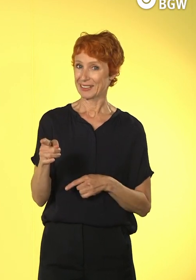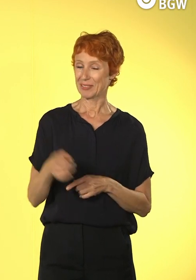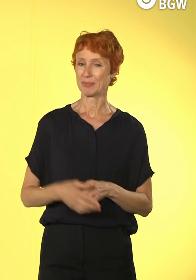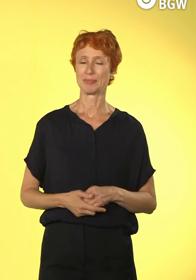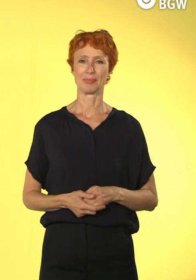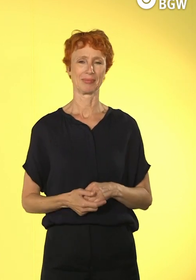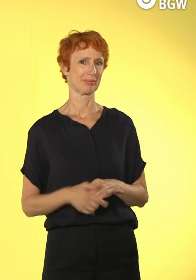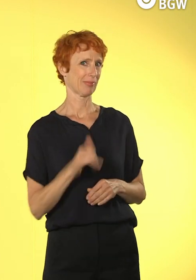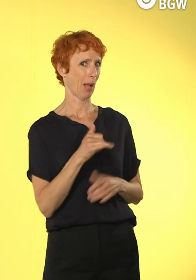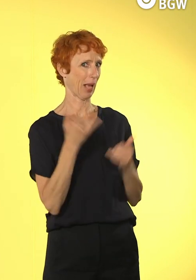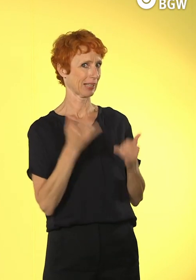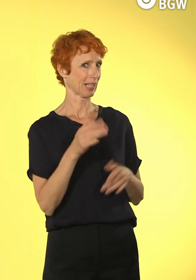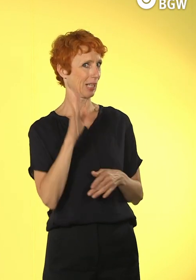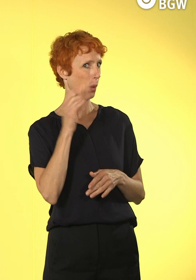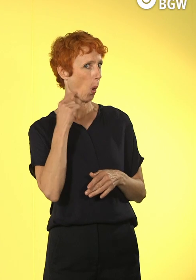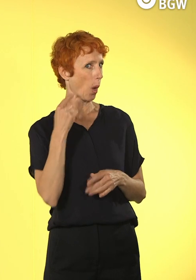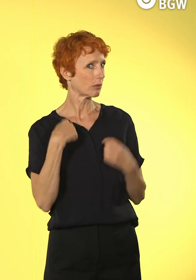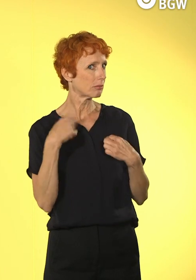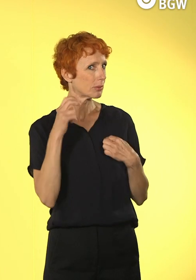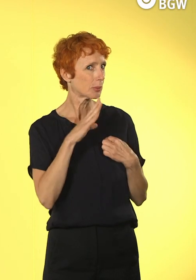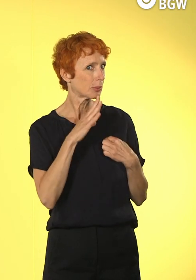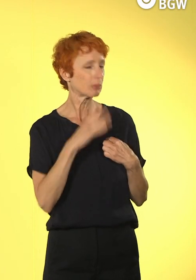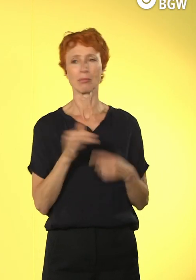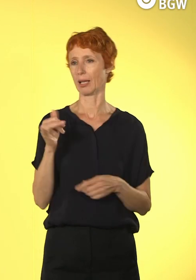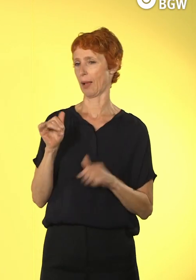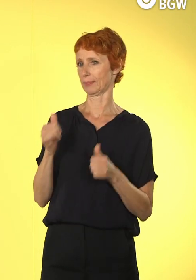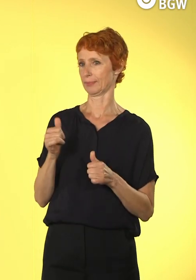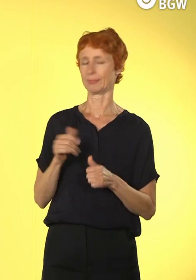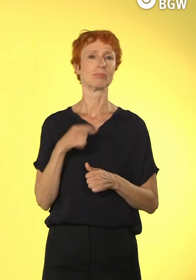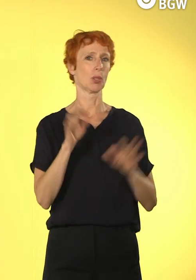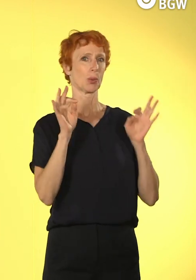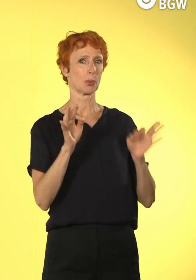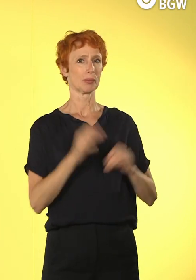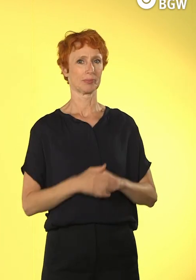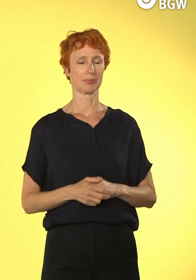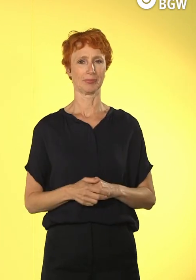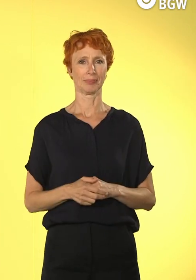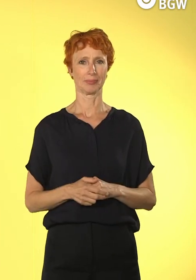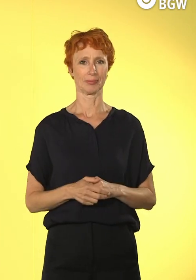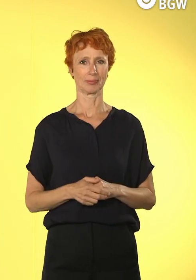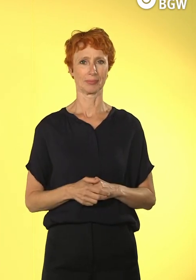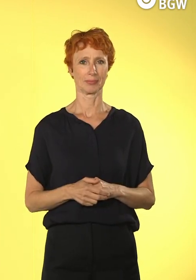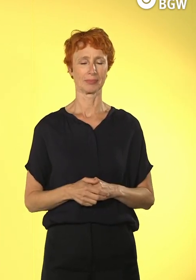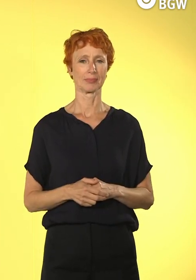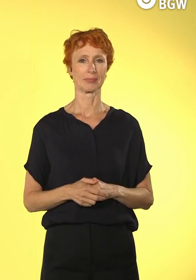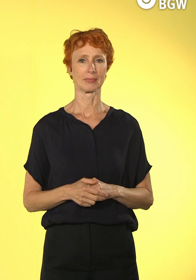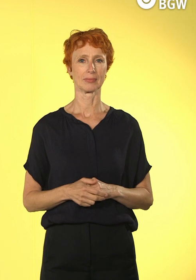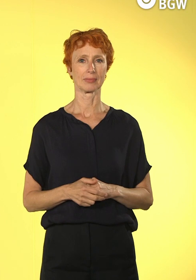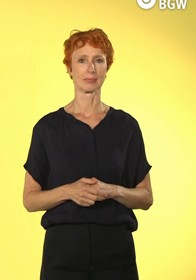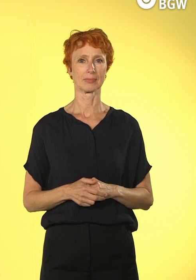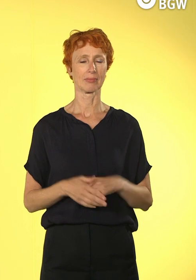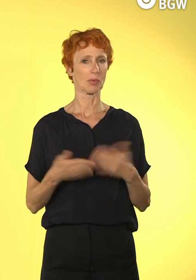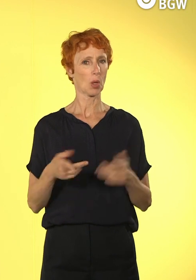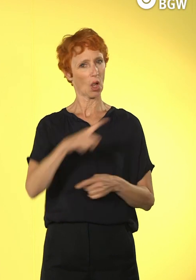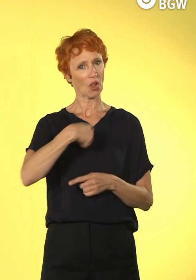Jetzt müsste ich wieder hörbar sein. Ja. Gut, also, wer wir